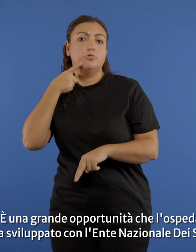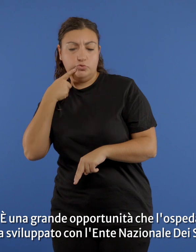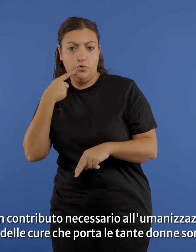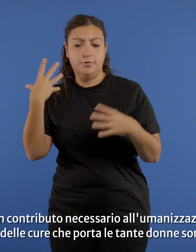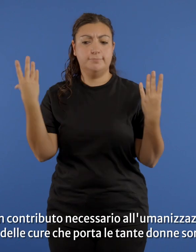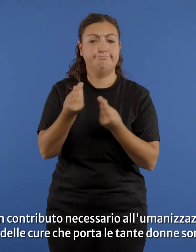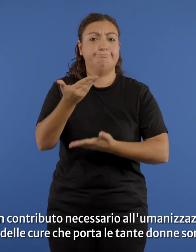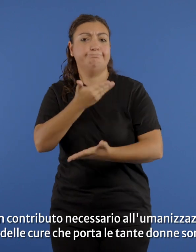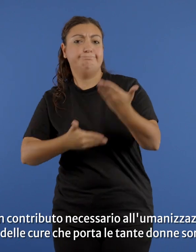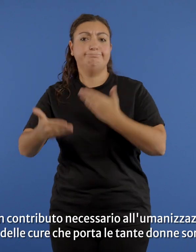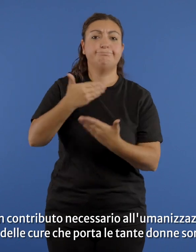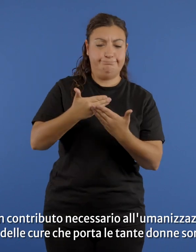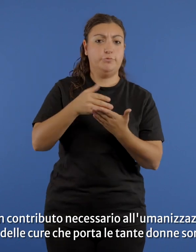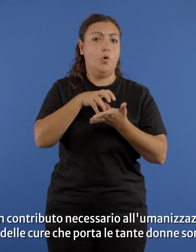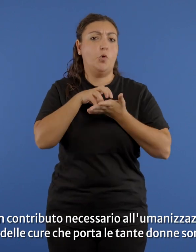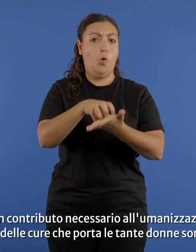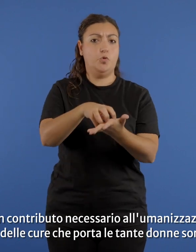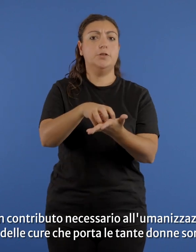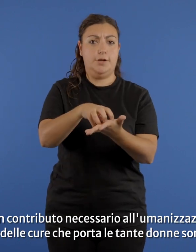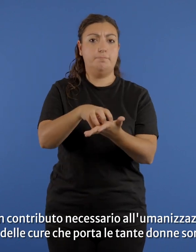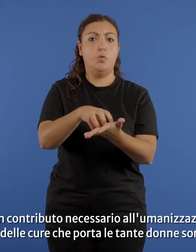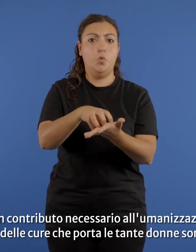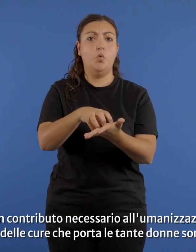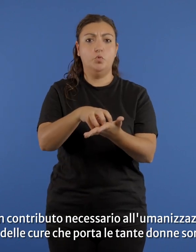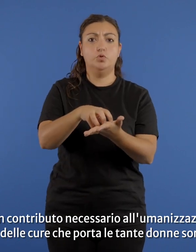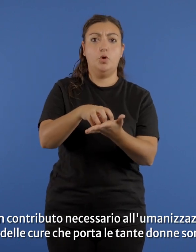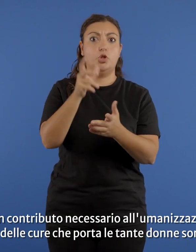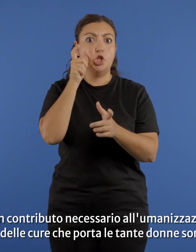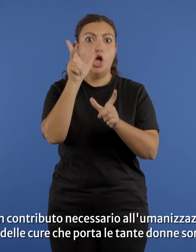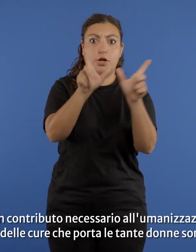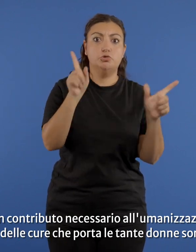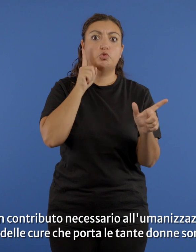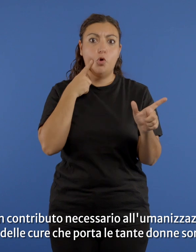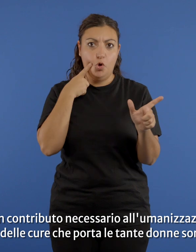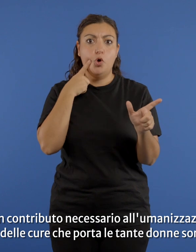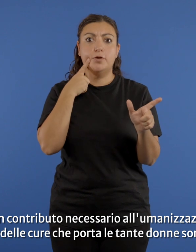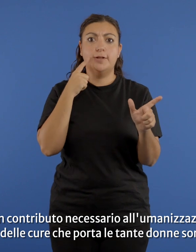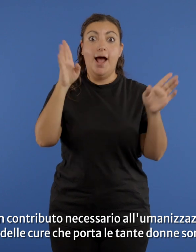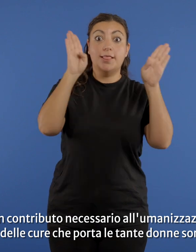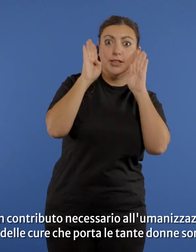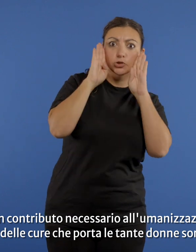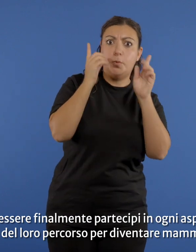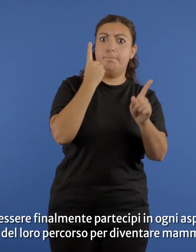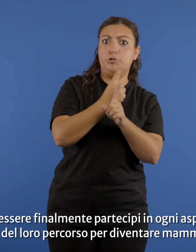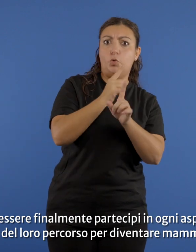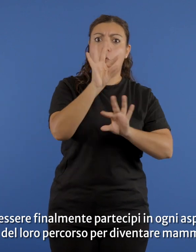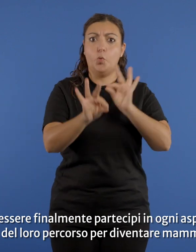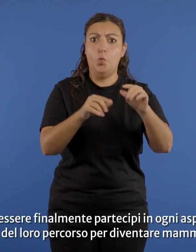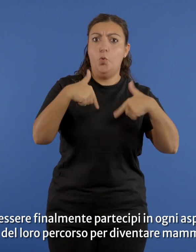un contributo necessario all'umanizzazione delle cure, che porta le tante donne sorde ad essere finalmente partecipi